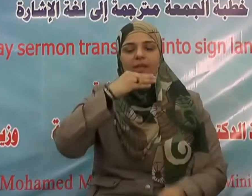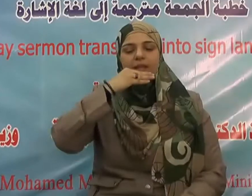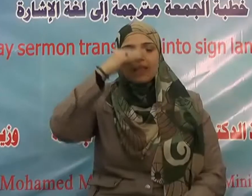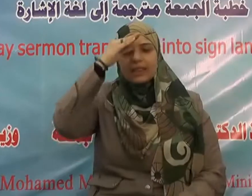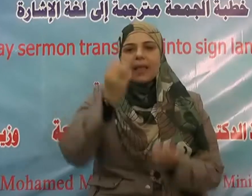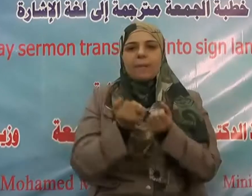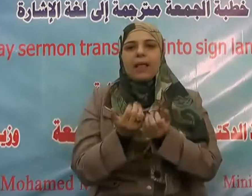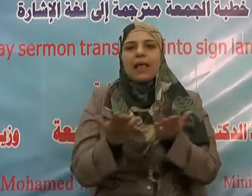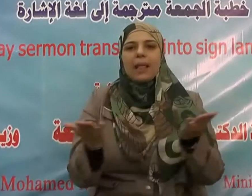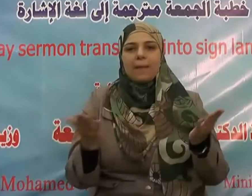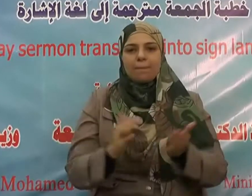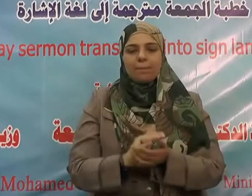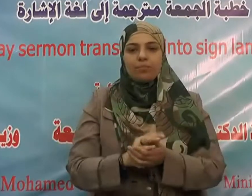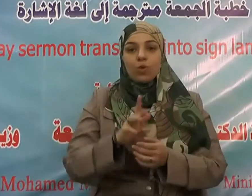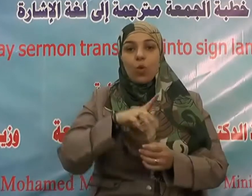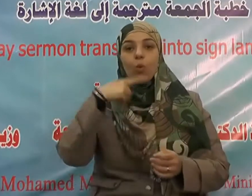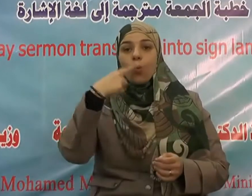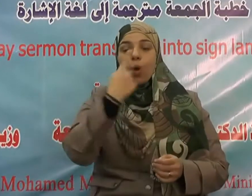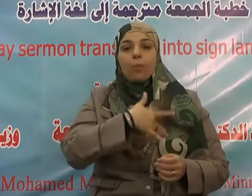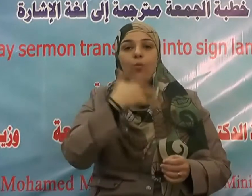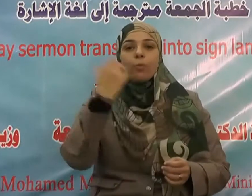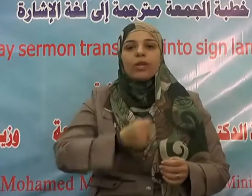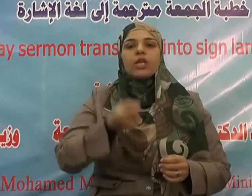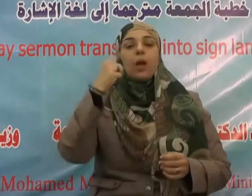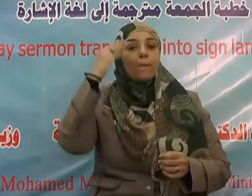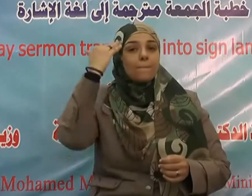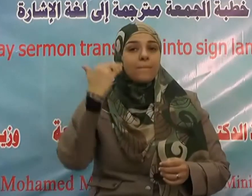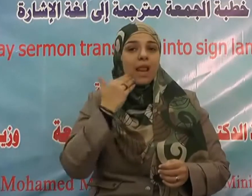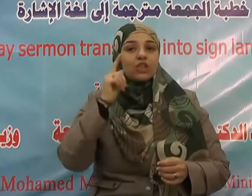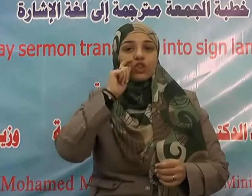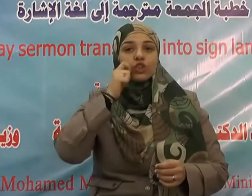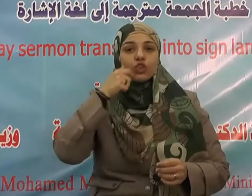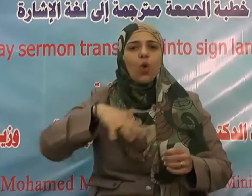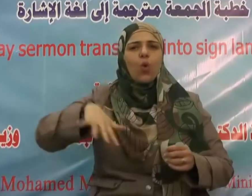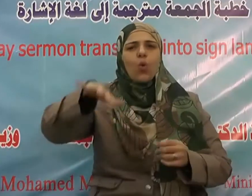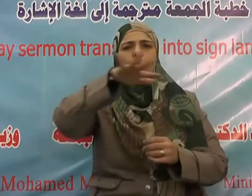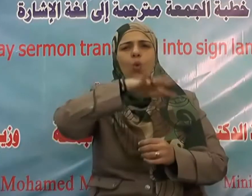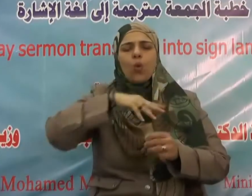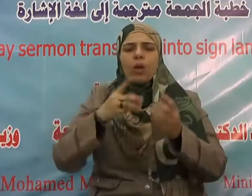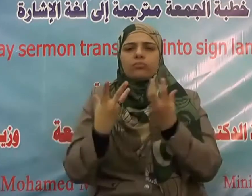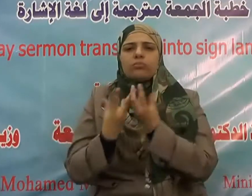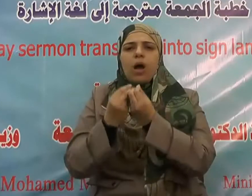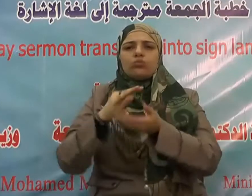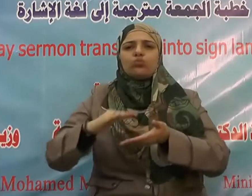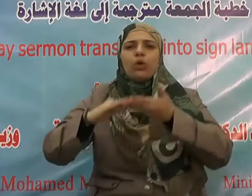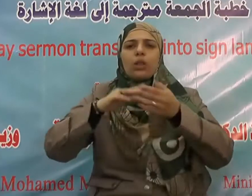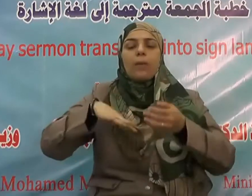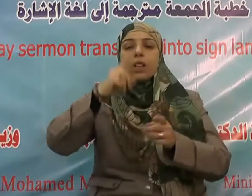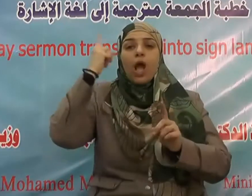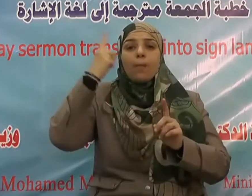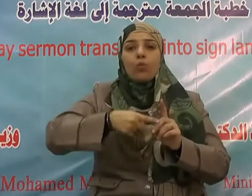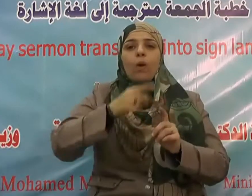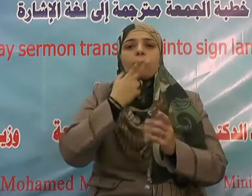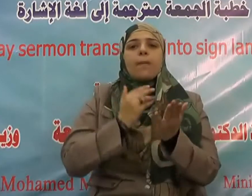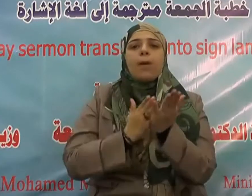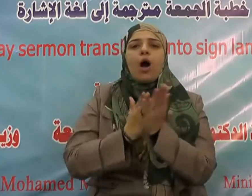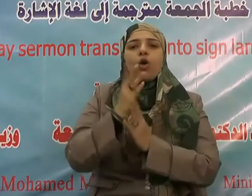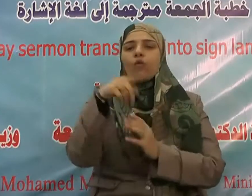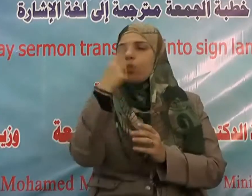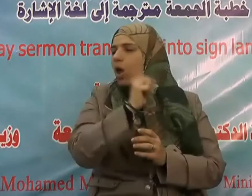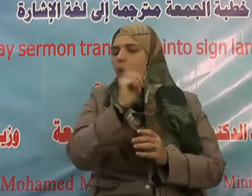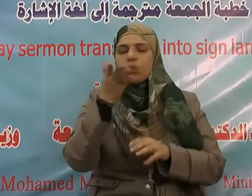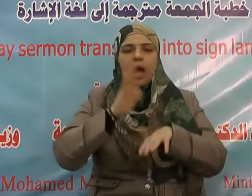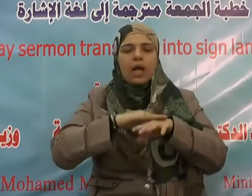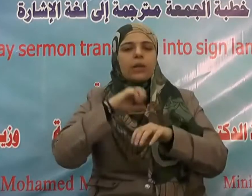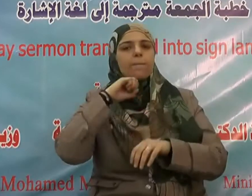ربهم بإيمانهم تجري من تحتهم الأنهار في جنات